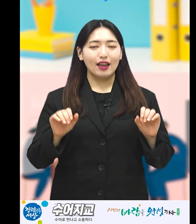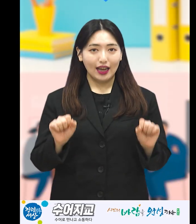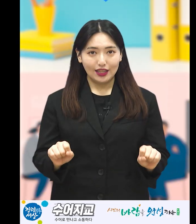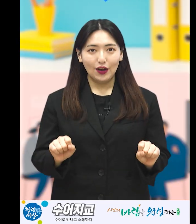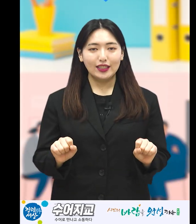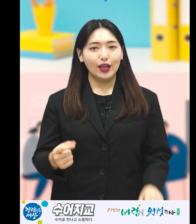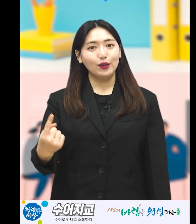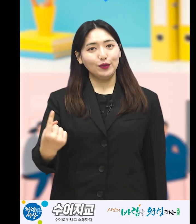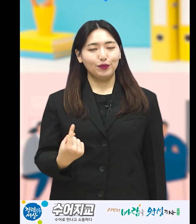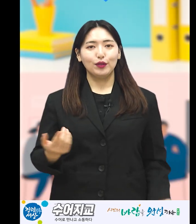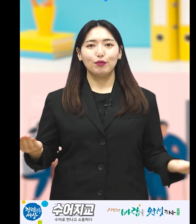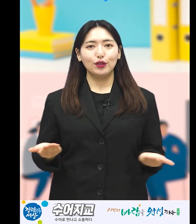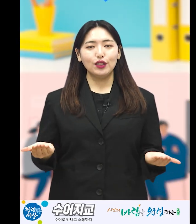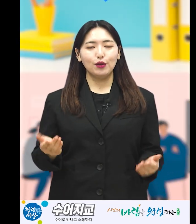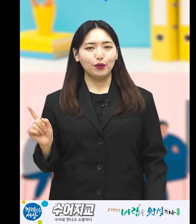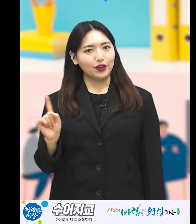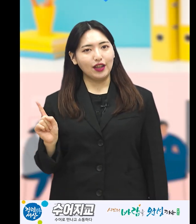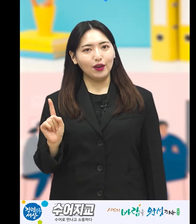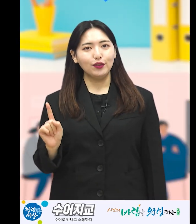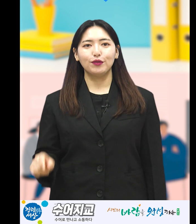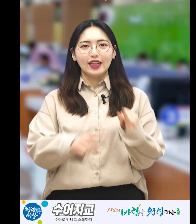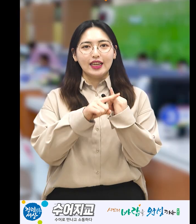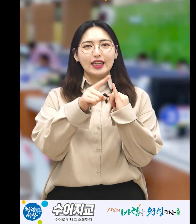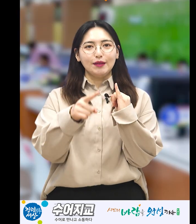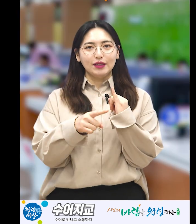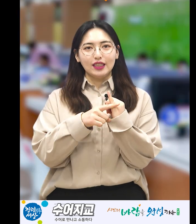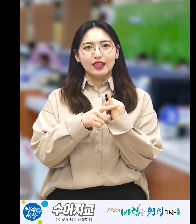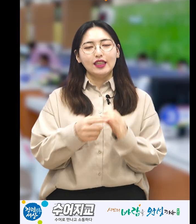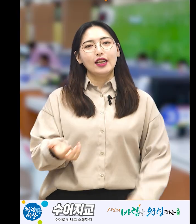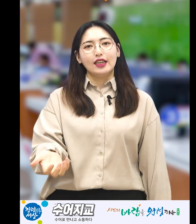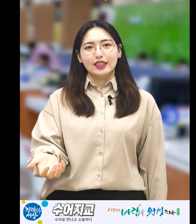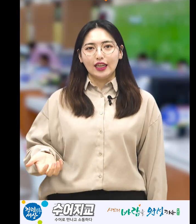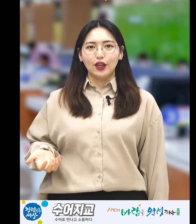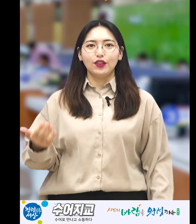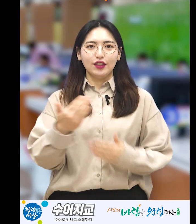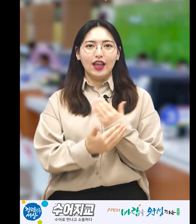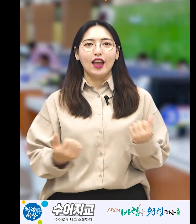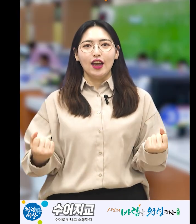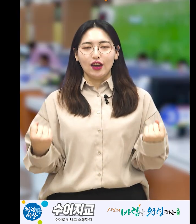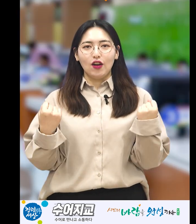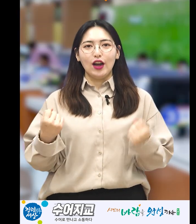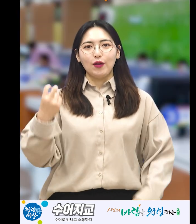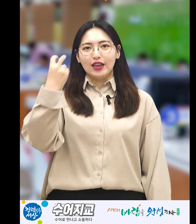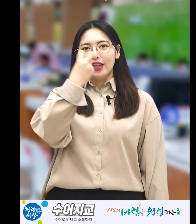안녕하세요. 무슨 일로 오셨나요? 임신, 사전, 건강관리,